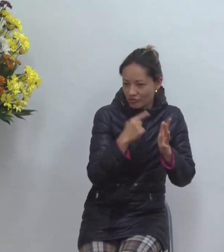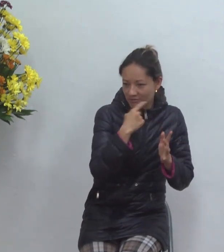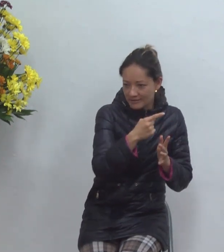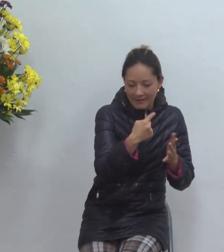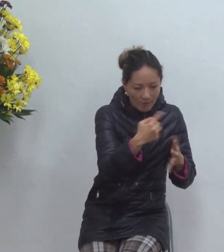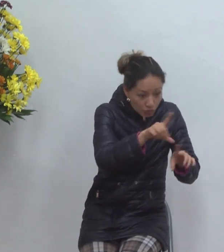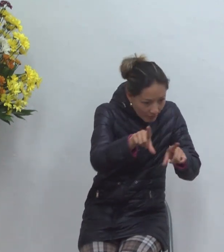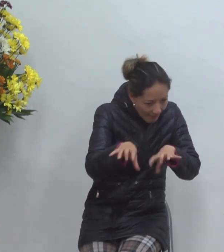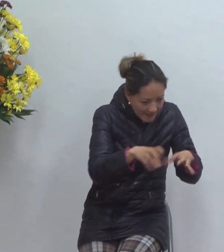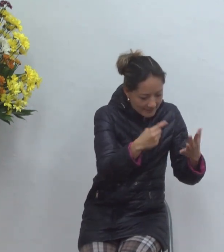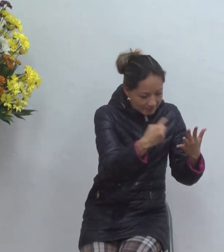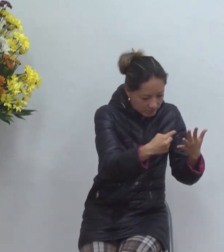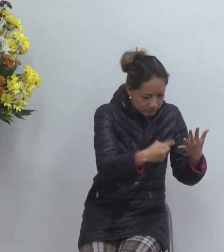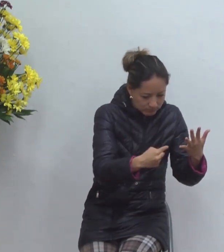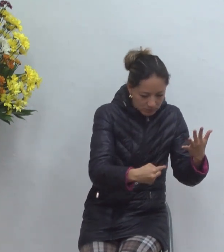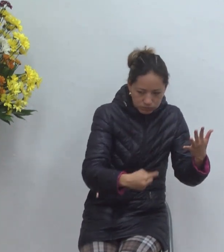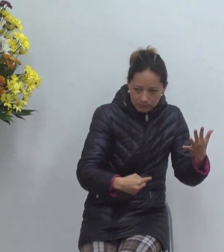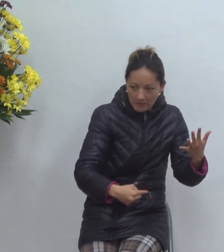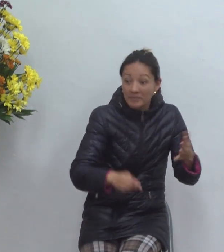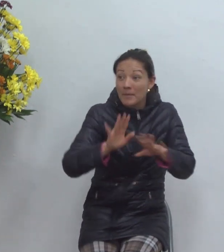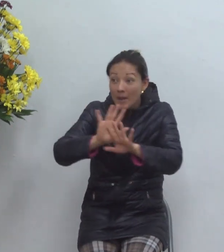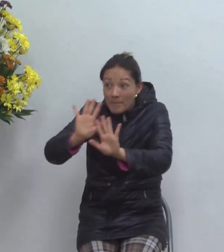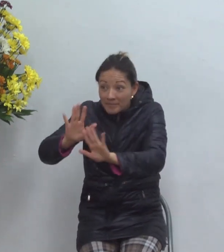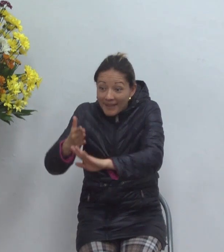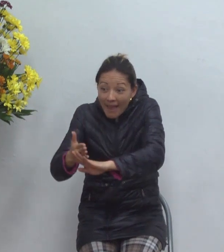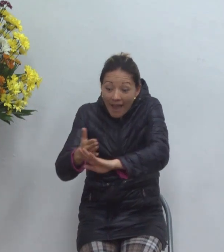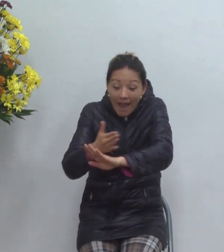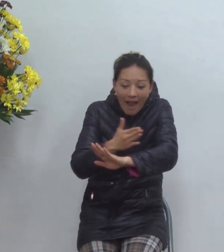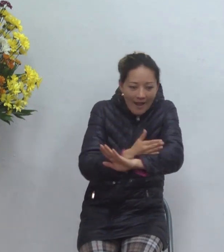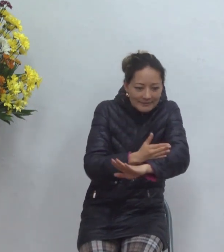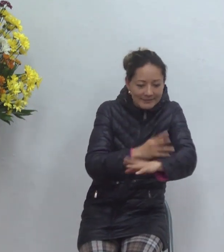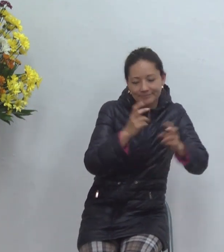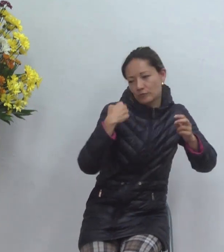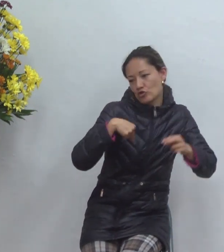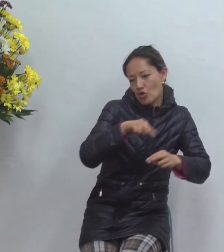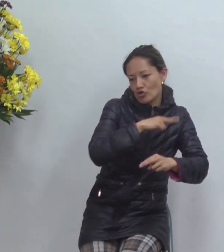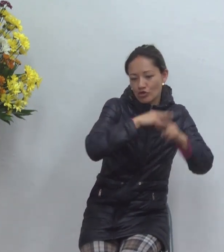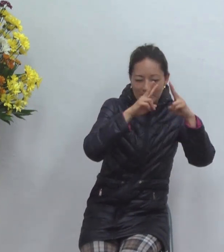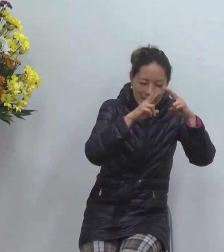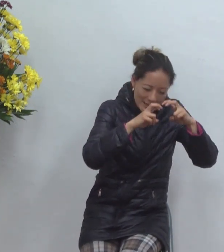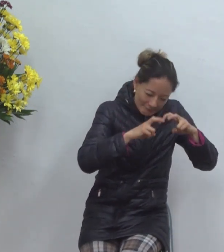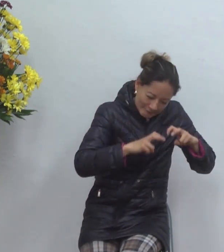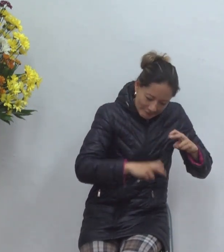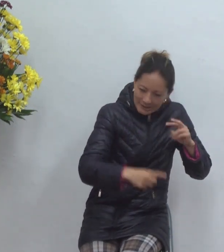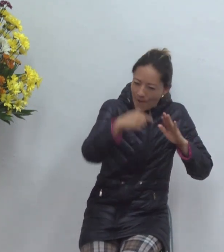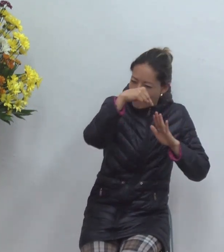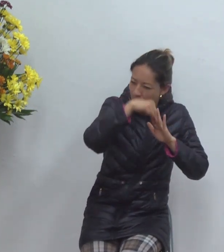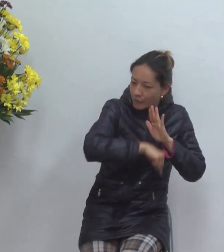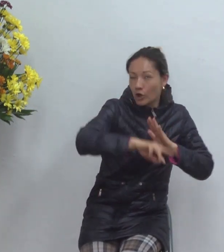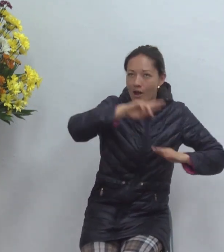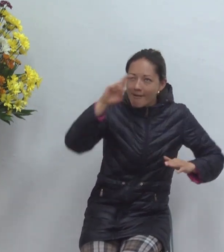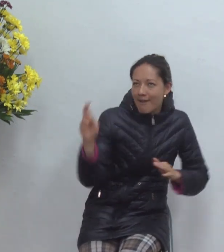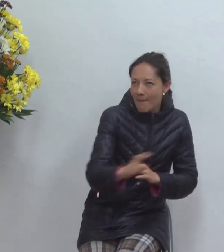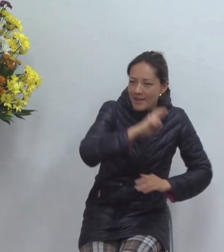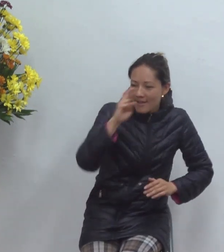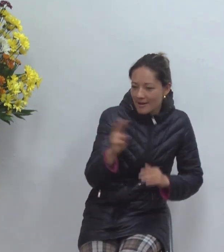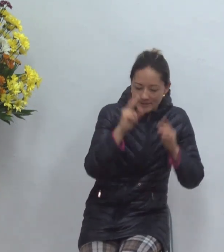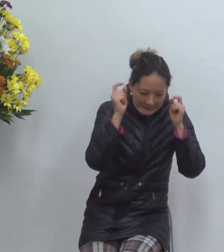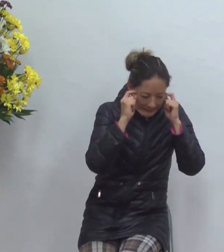para poder entrar a esas indicaciones hemos tenido que hacer un low motion una repetición rápida de los 12